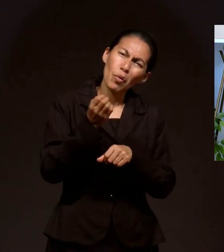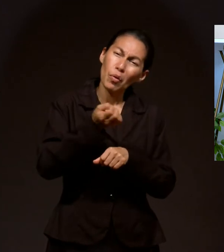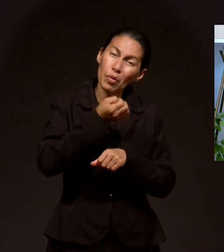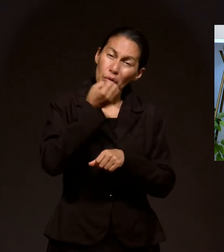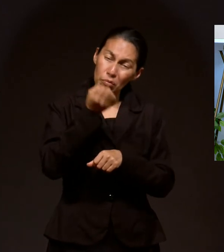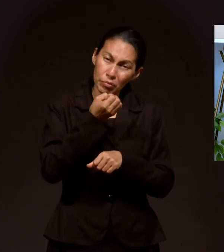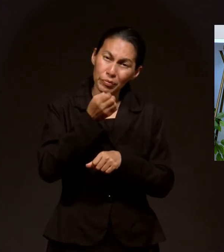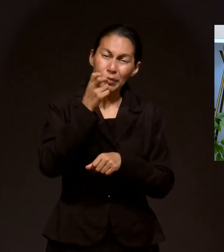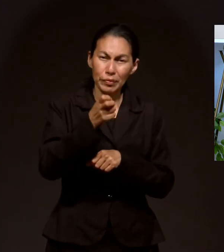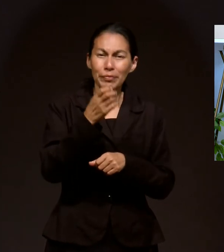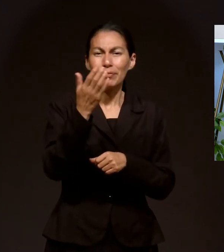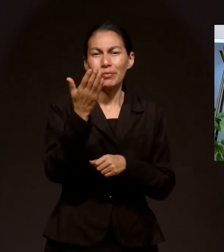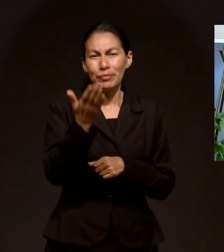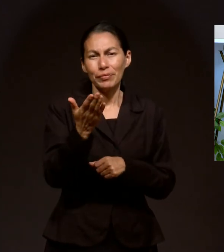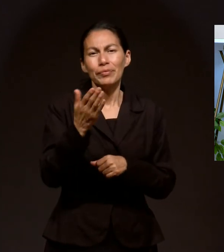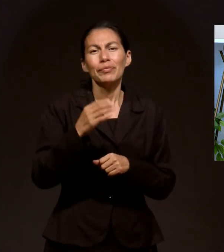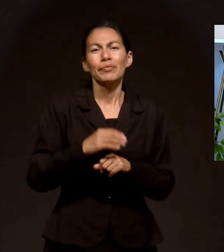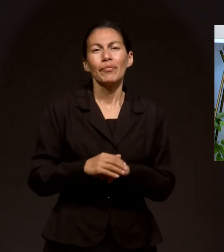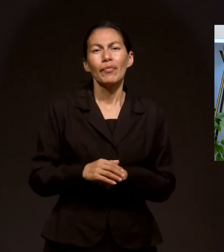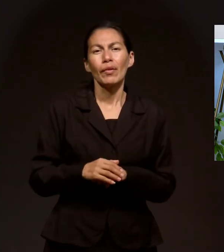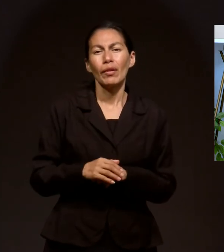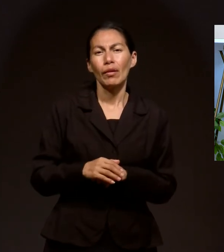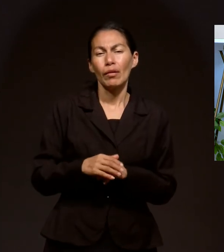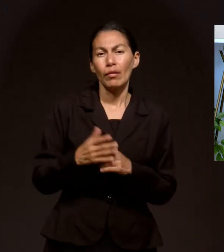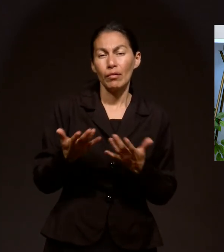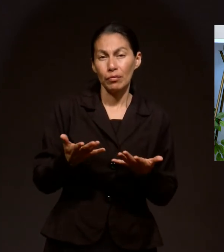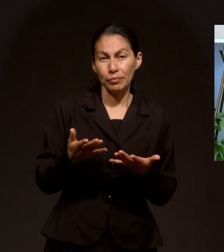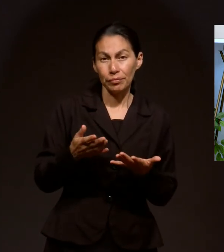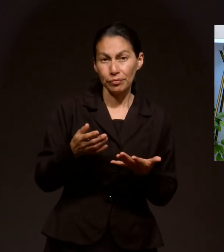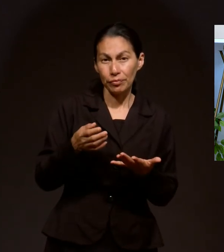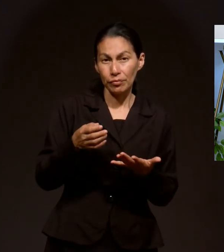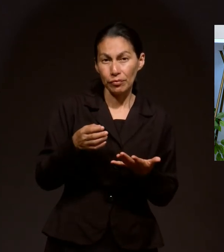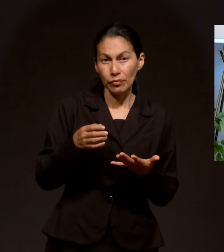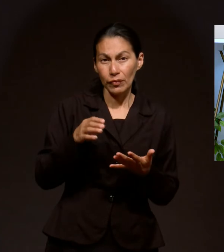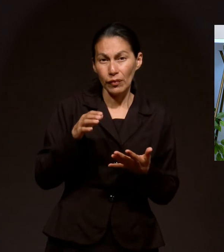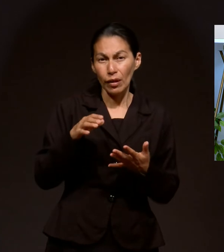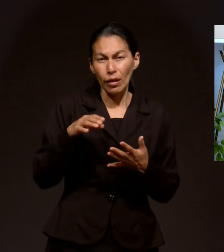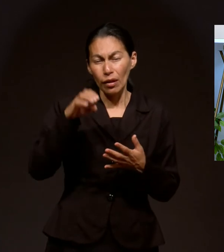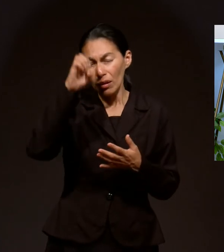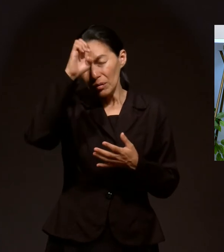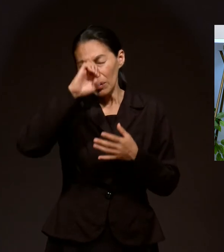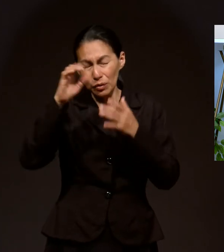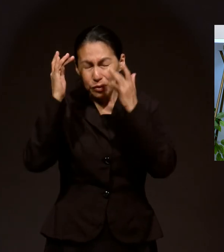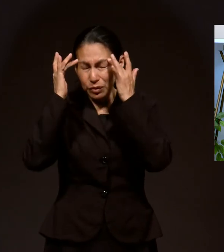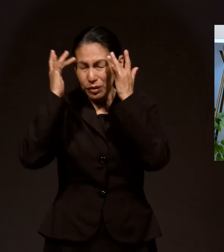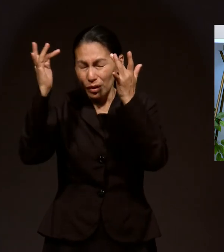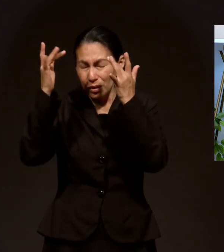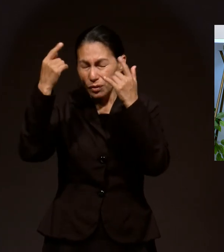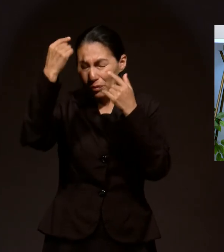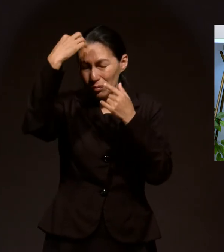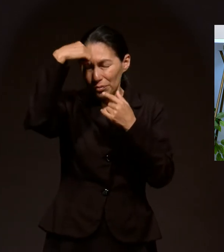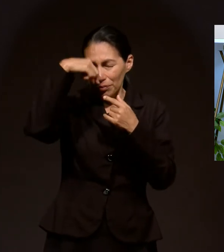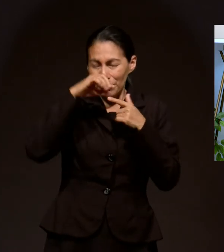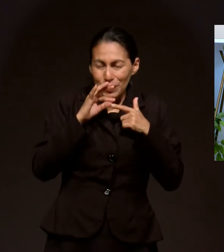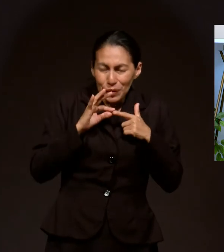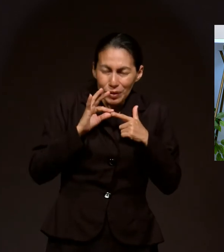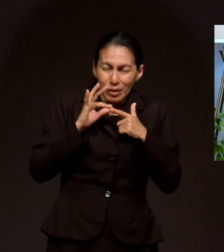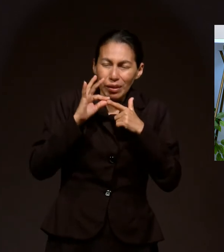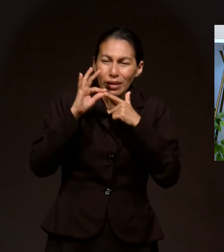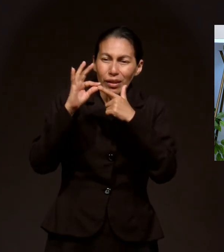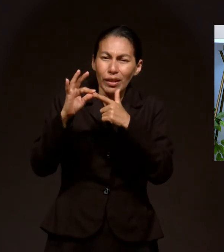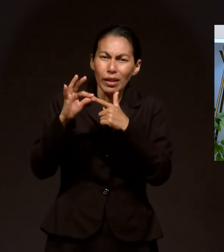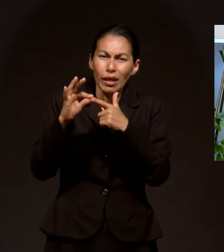esos pedidos de oración. Y conforme el Espíritu va guiando, vamos orando por ustedes, los que